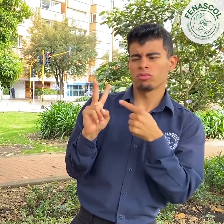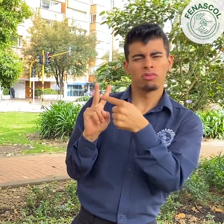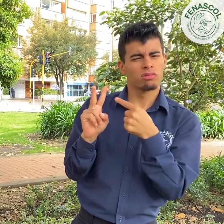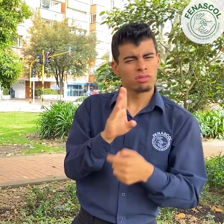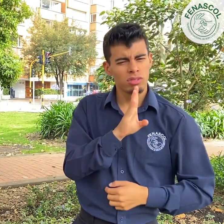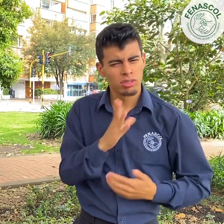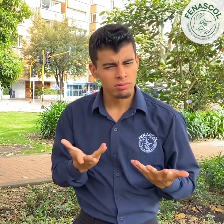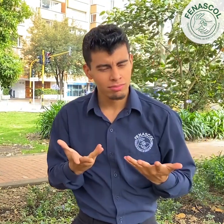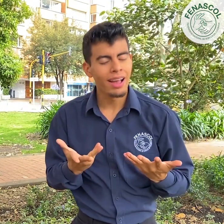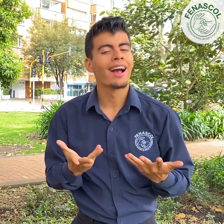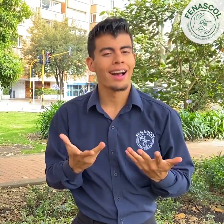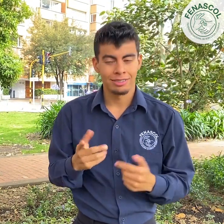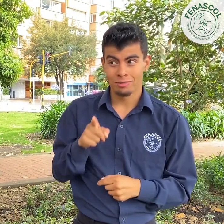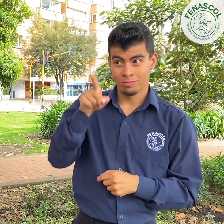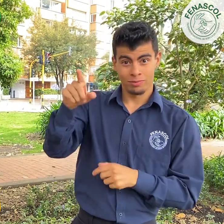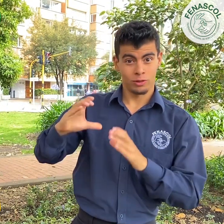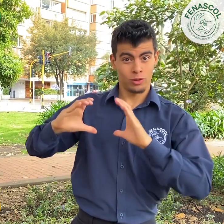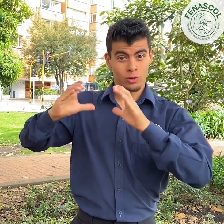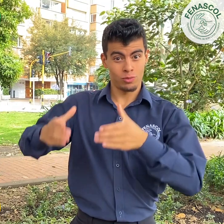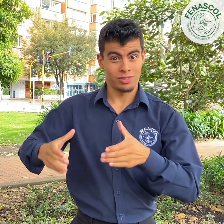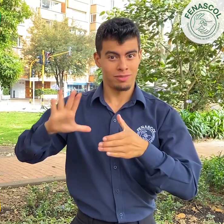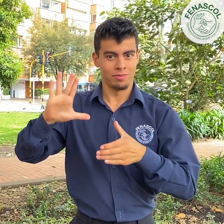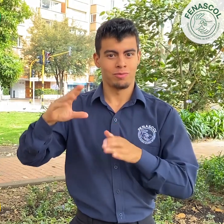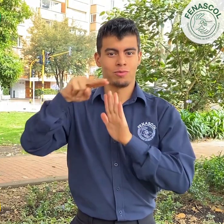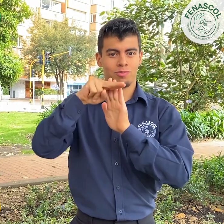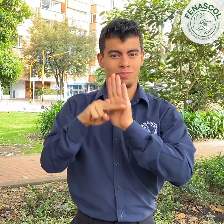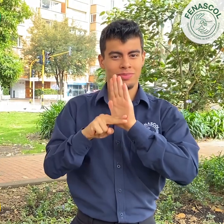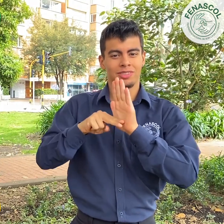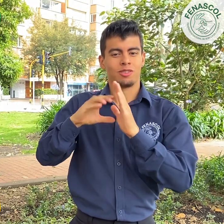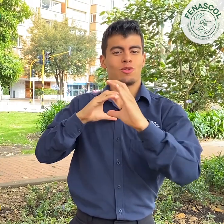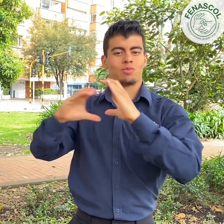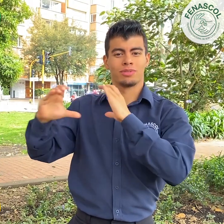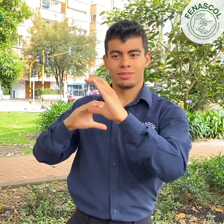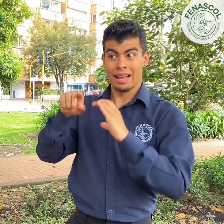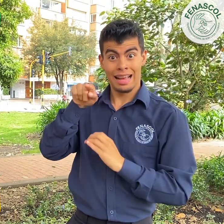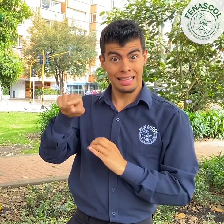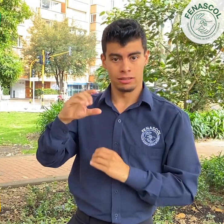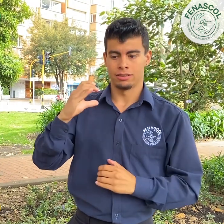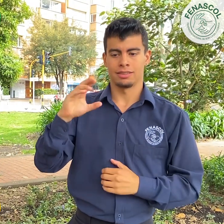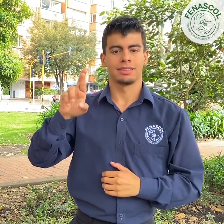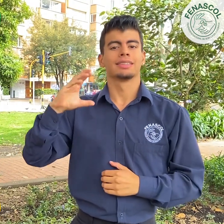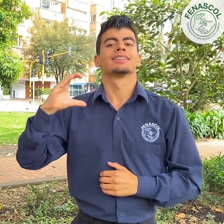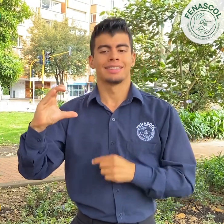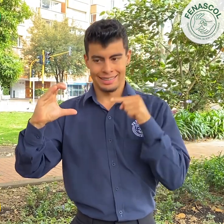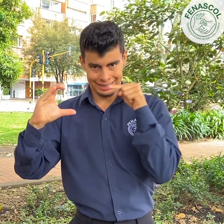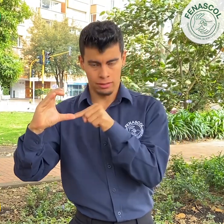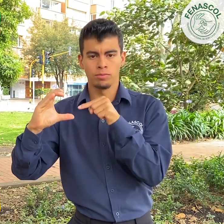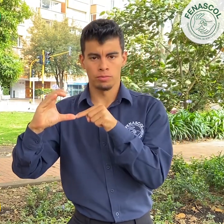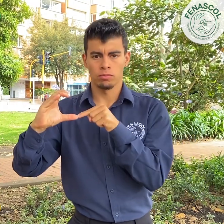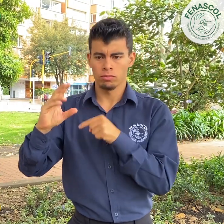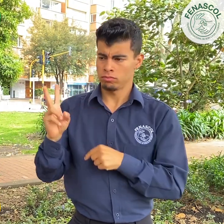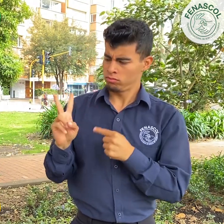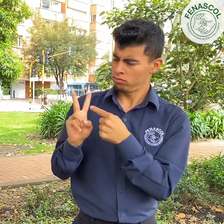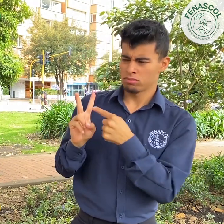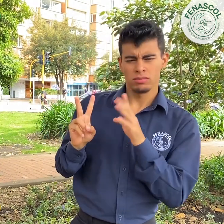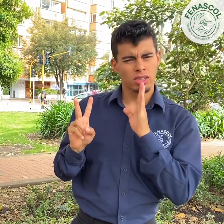invitados de la Comisión de Regulación de Comunicaciones, la CRC. Sus nombres son,